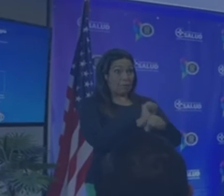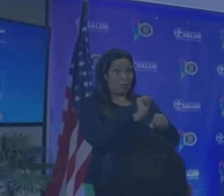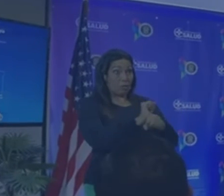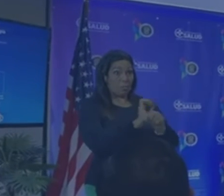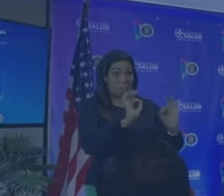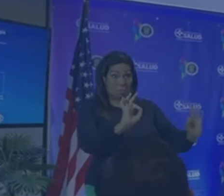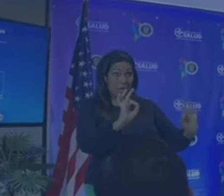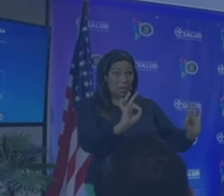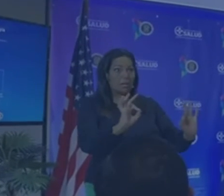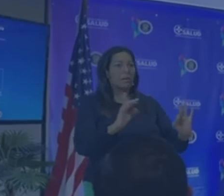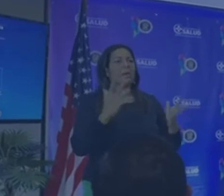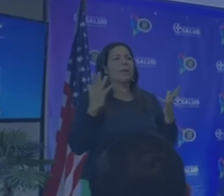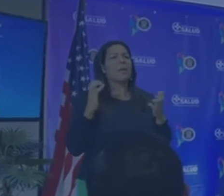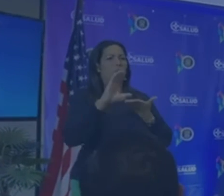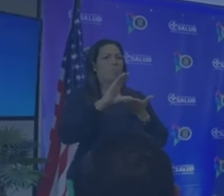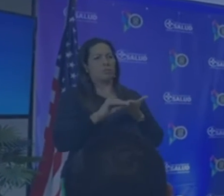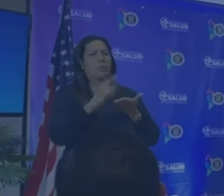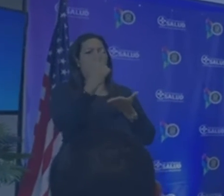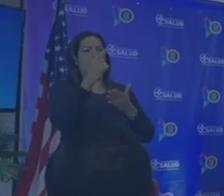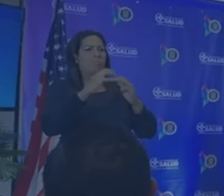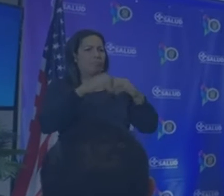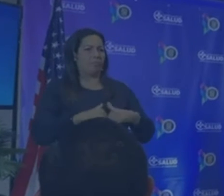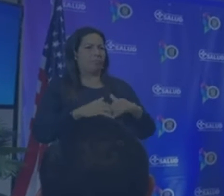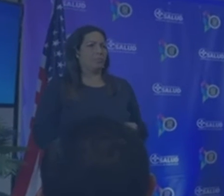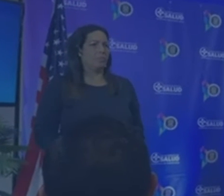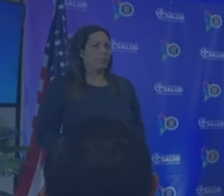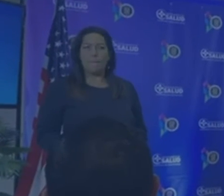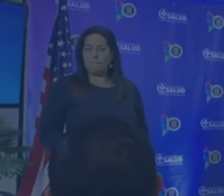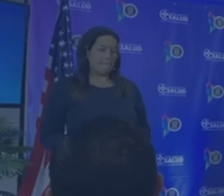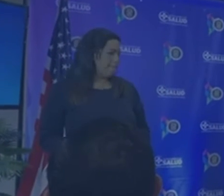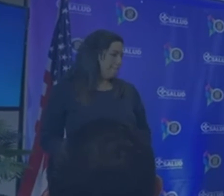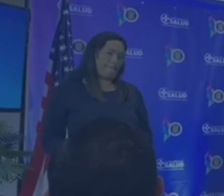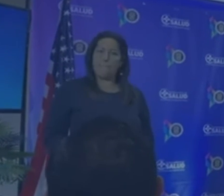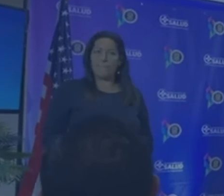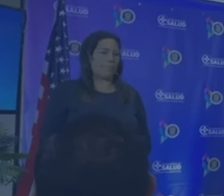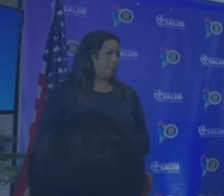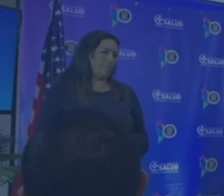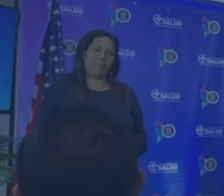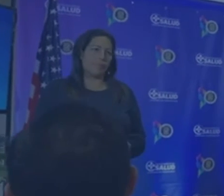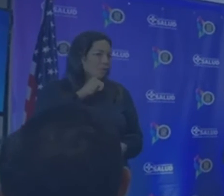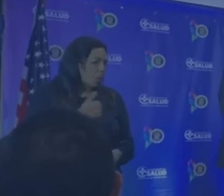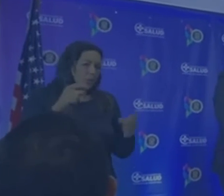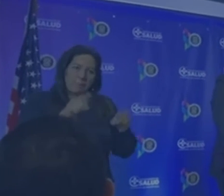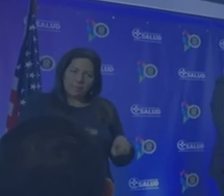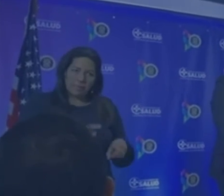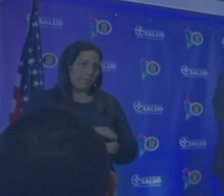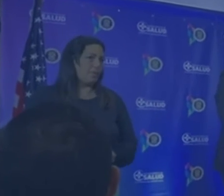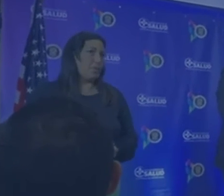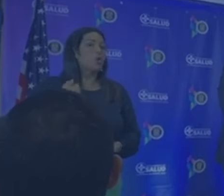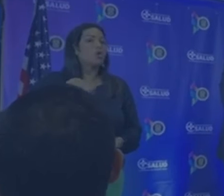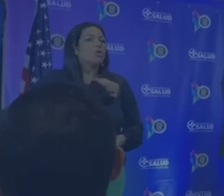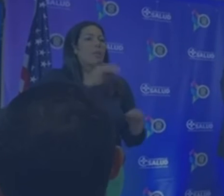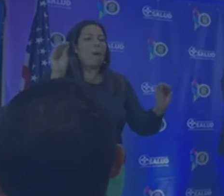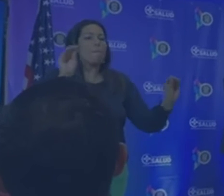cambios que tienen que darse tienen que medirse si al darse tuvieron resultados, yo entiendo que hay que fortalecer el área de la